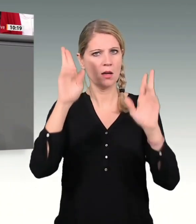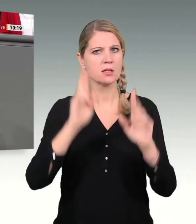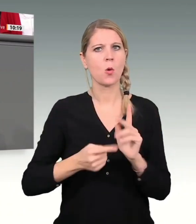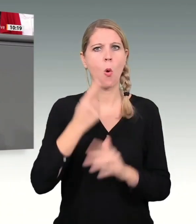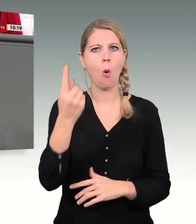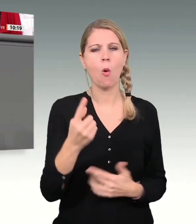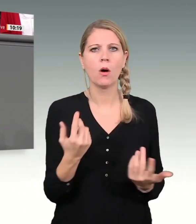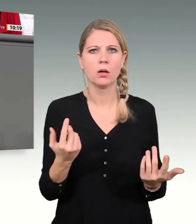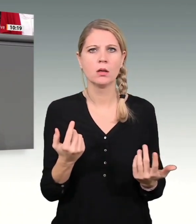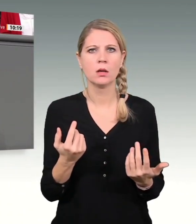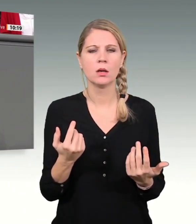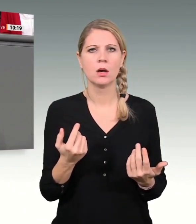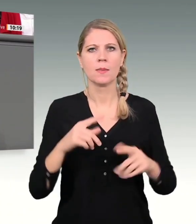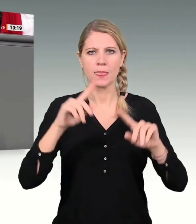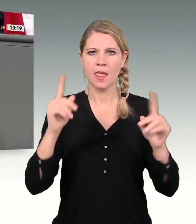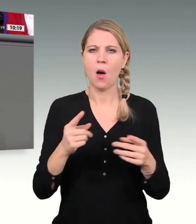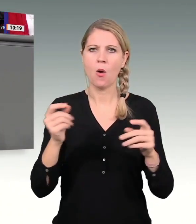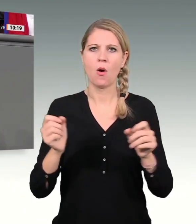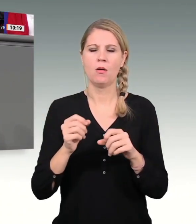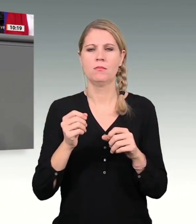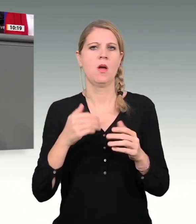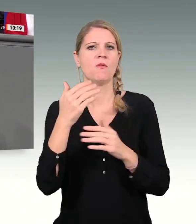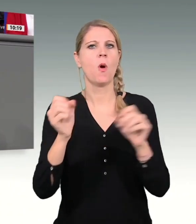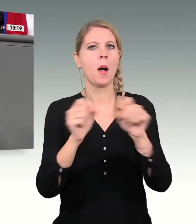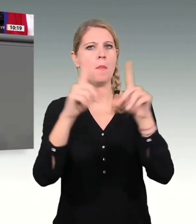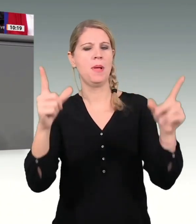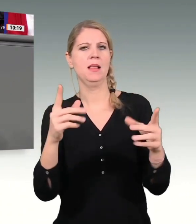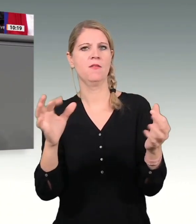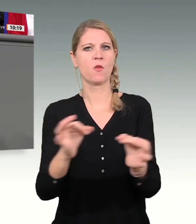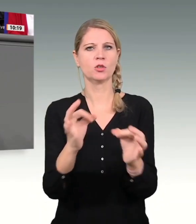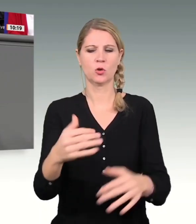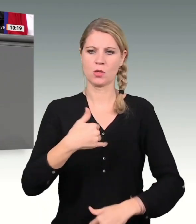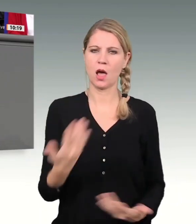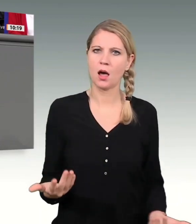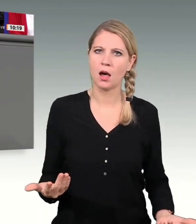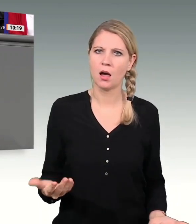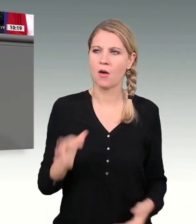auch unmissverständliche Vorbildfunktion zu erfüllen, meine lieben Kolleginnen und Kollegen.